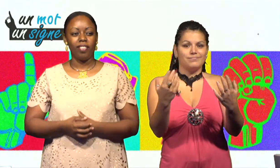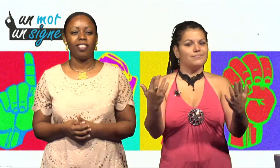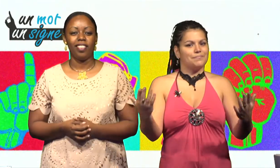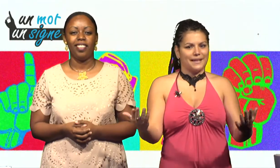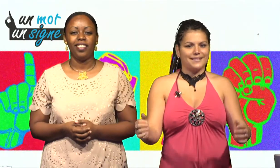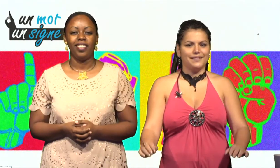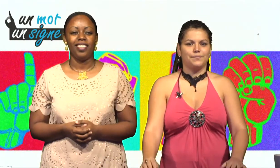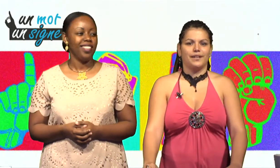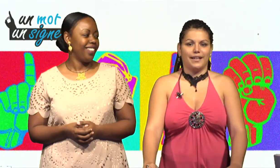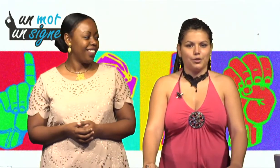Merci et à demain.